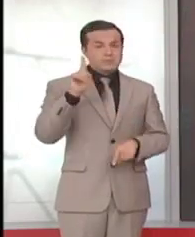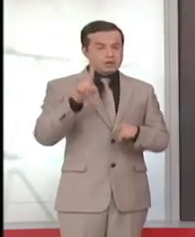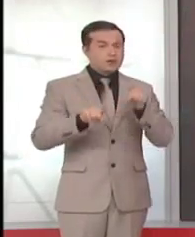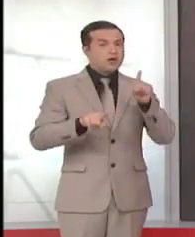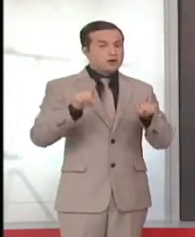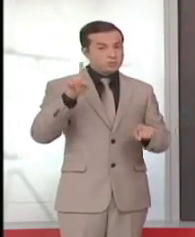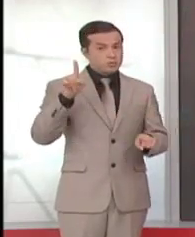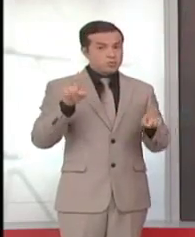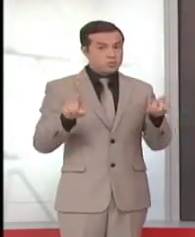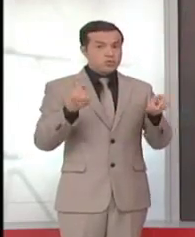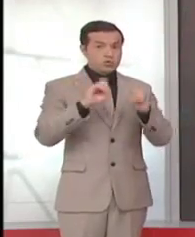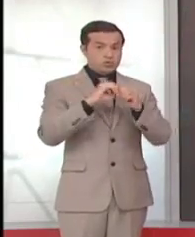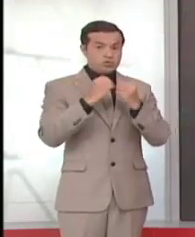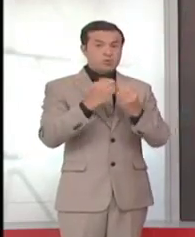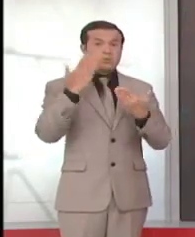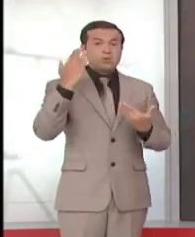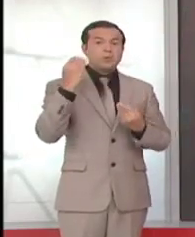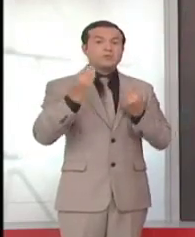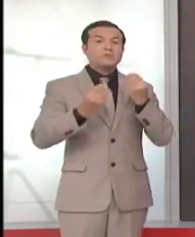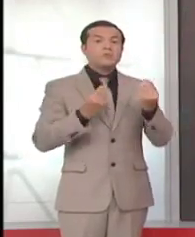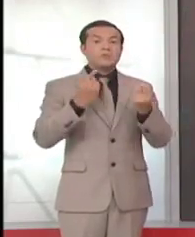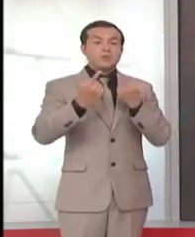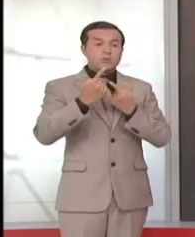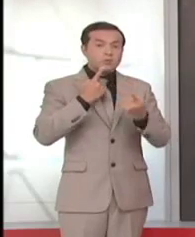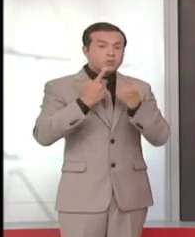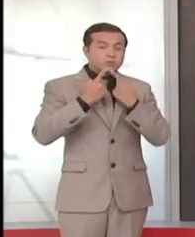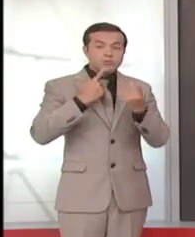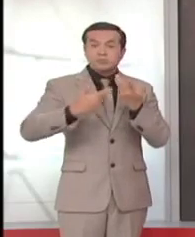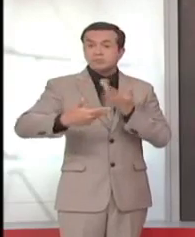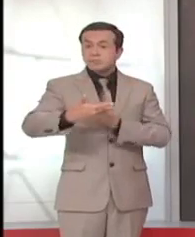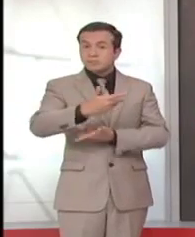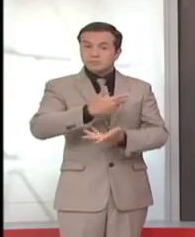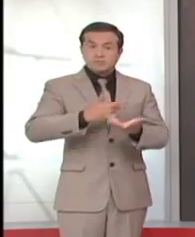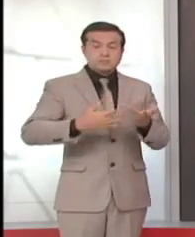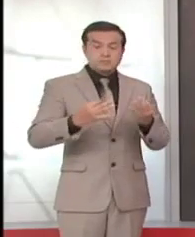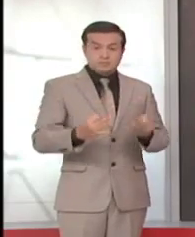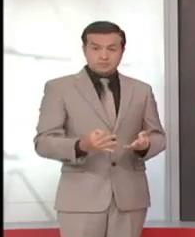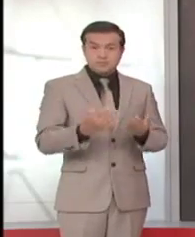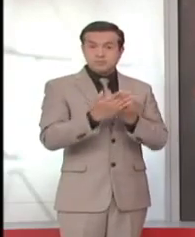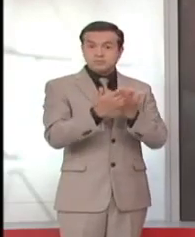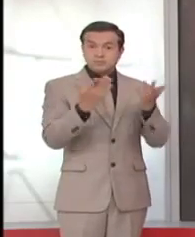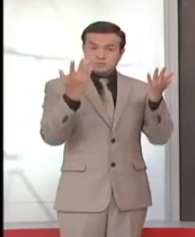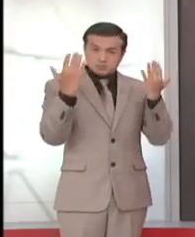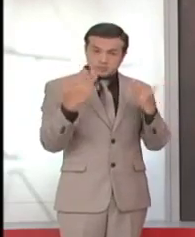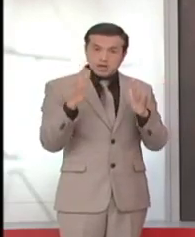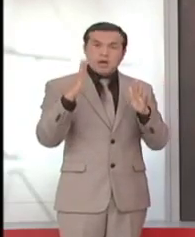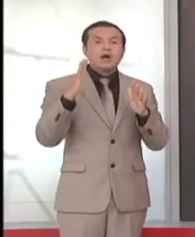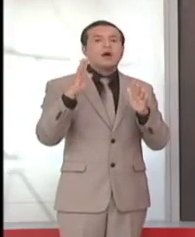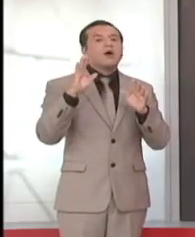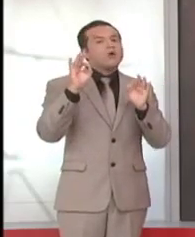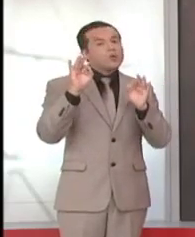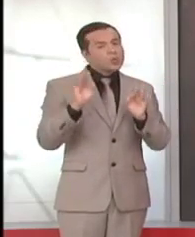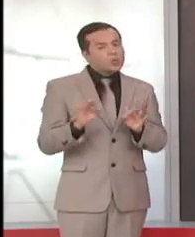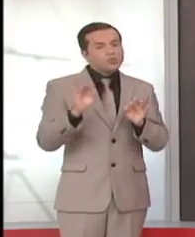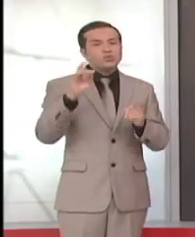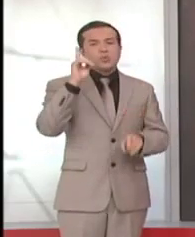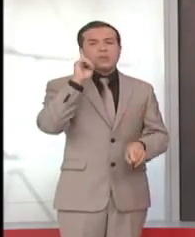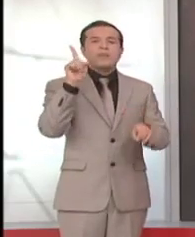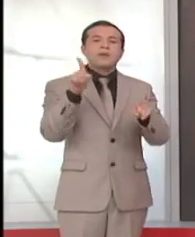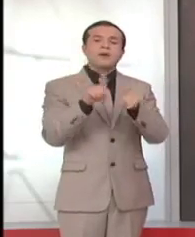hizo posible que en las conversaciones realizadas salga, como se dice vulgarmente en la ley popular, humo blanco. Se